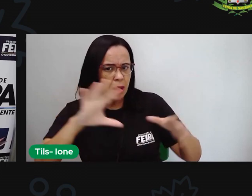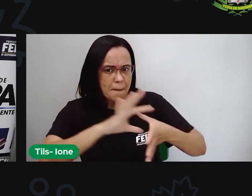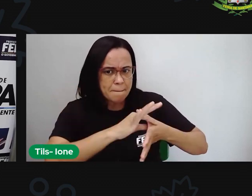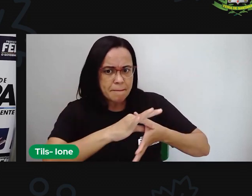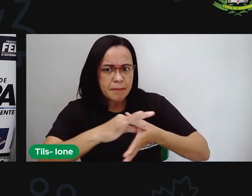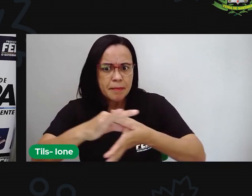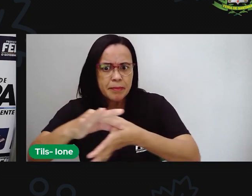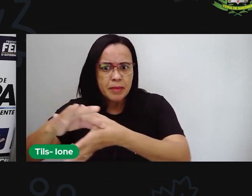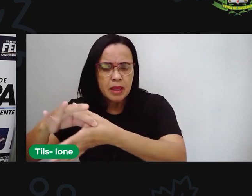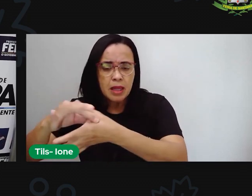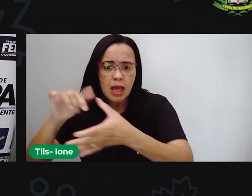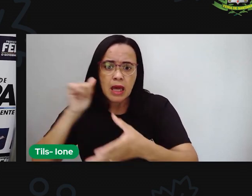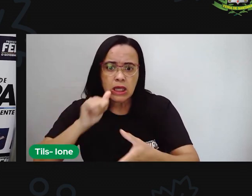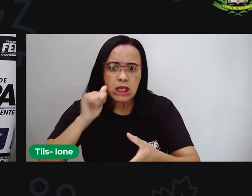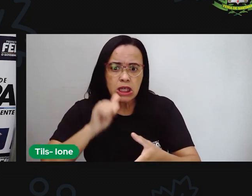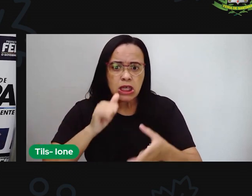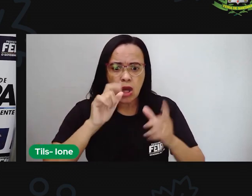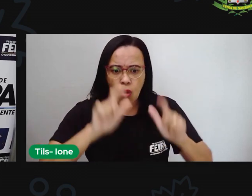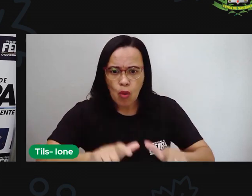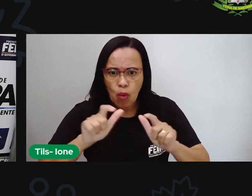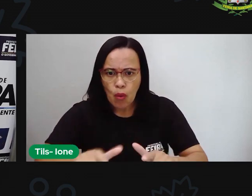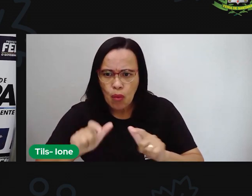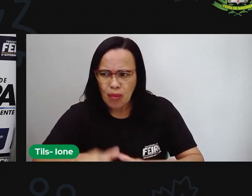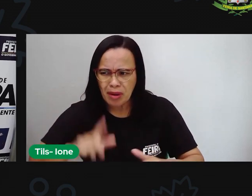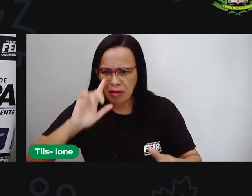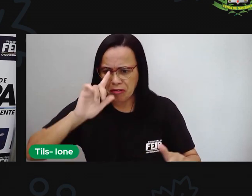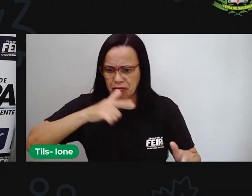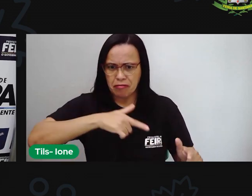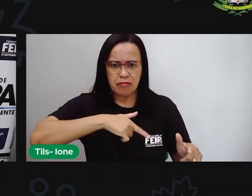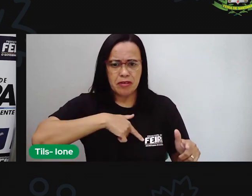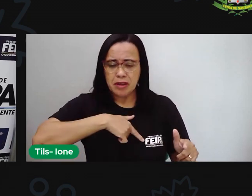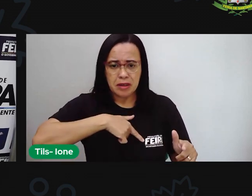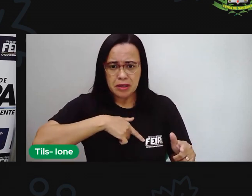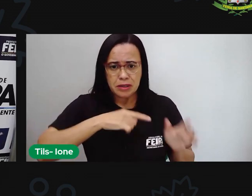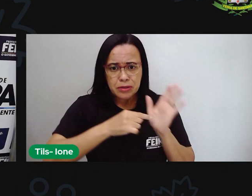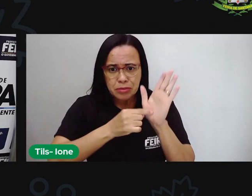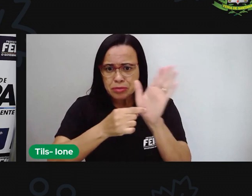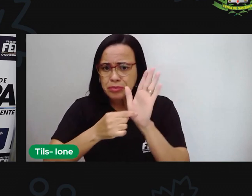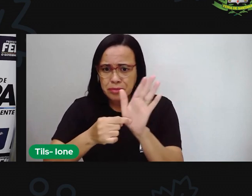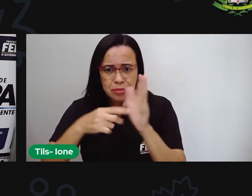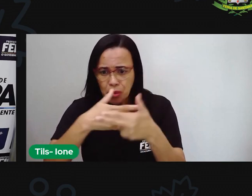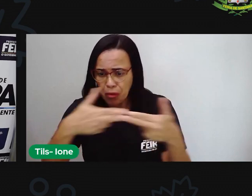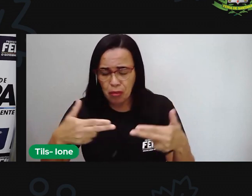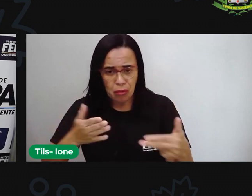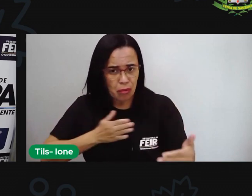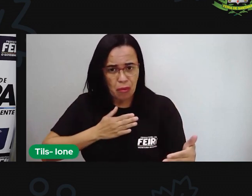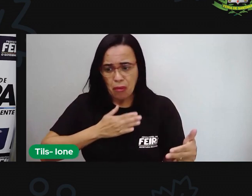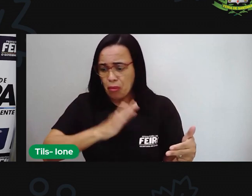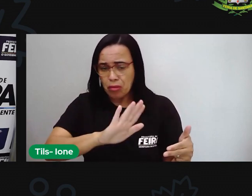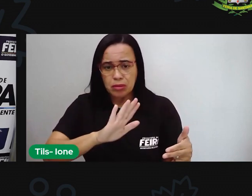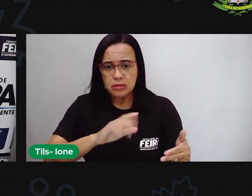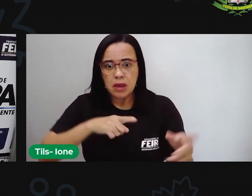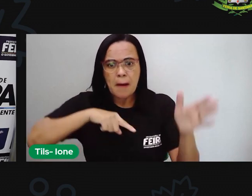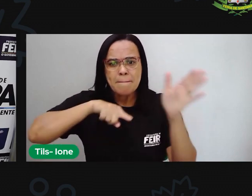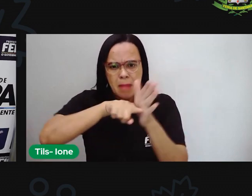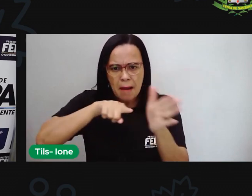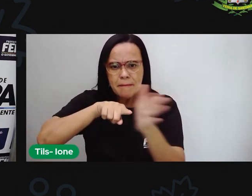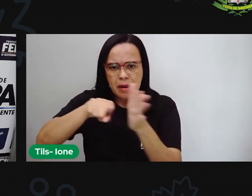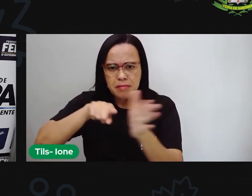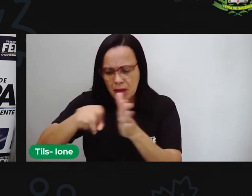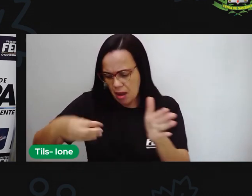lugares sombrios, mostrou coisas que ela não gostou de ver e perguntou sobre a vida dela